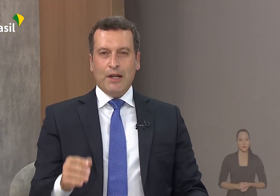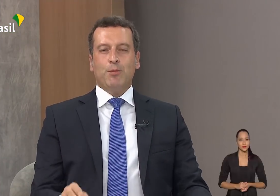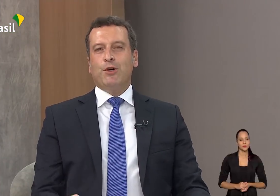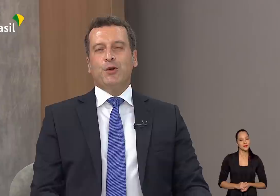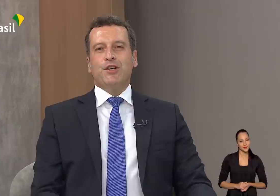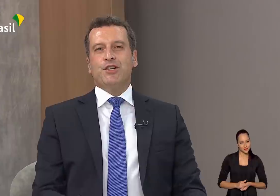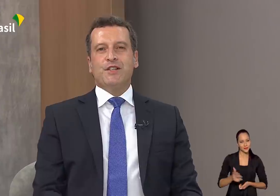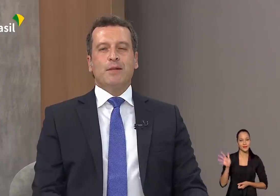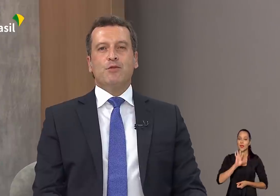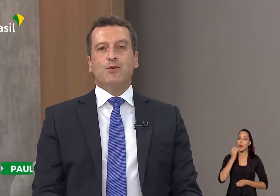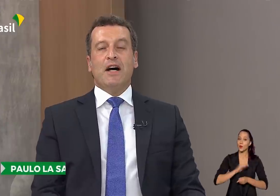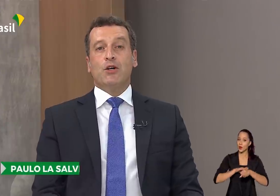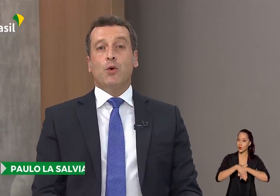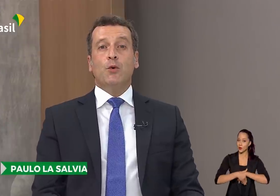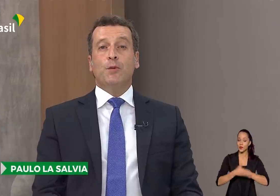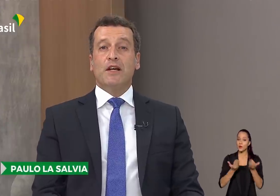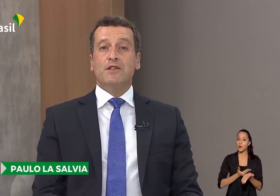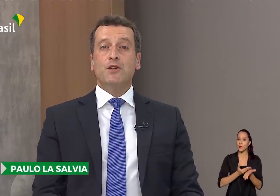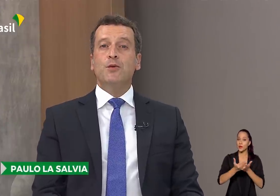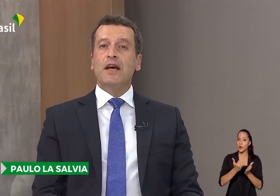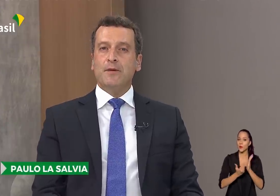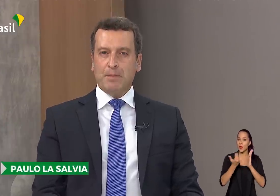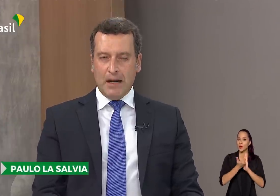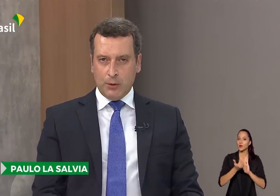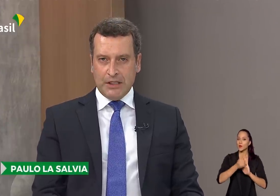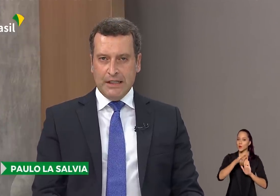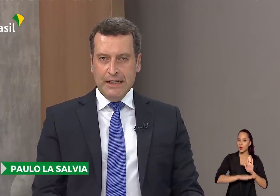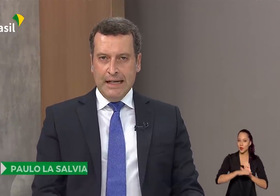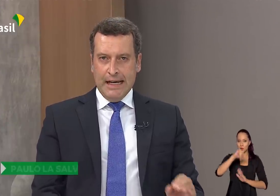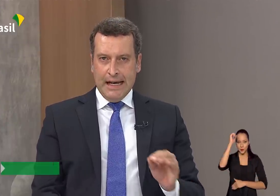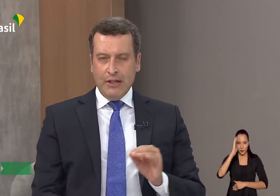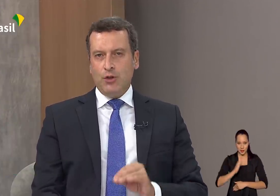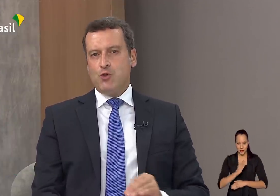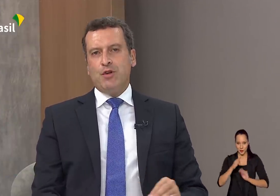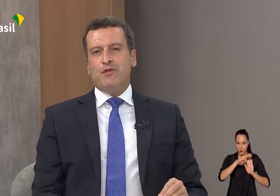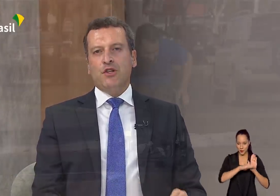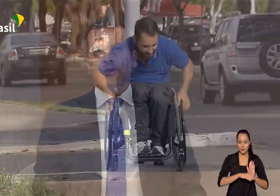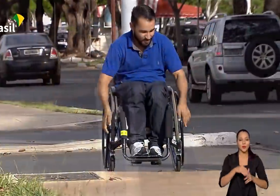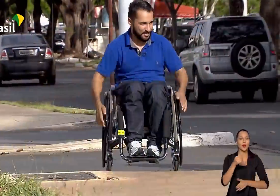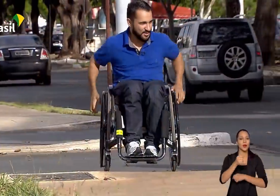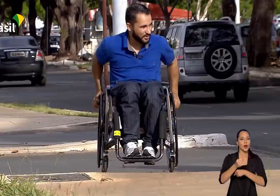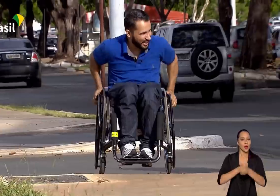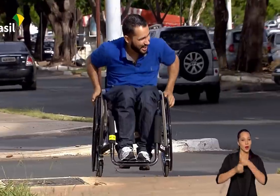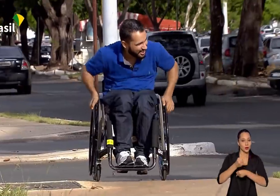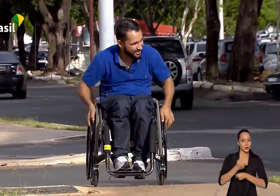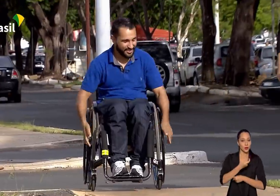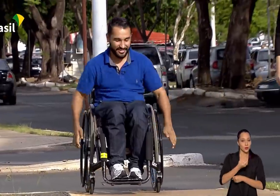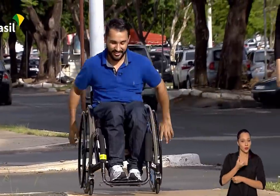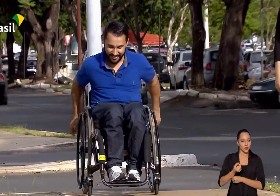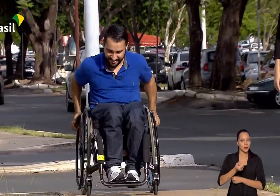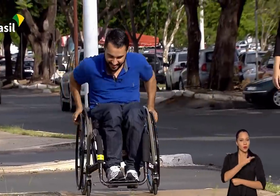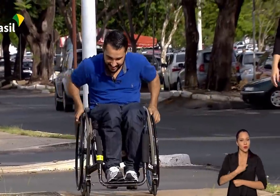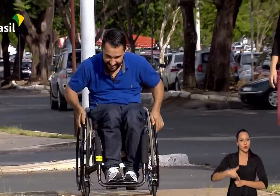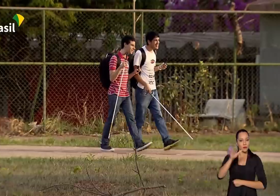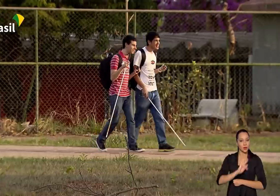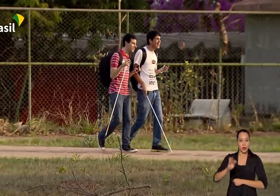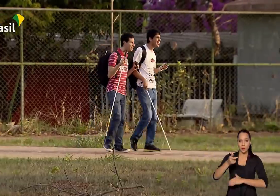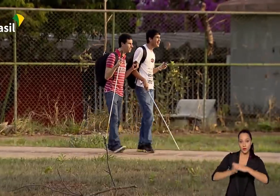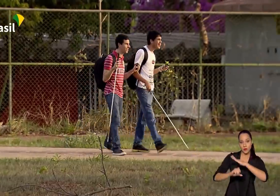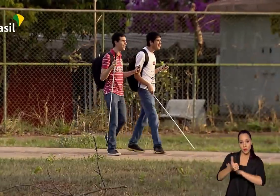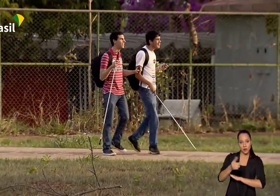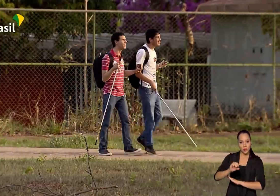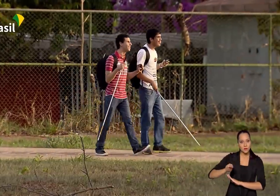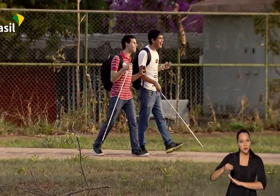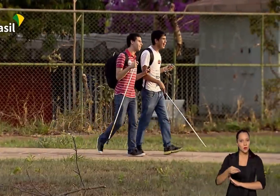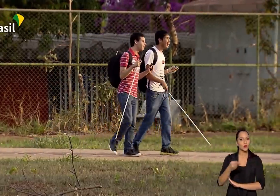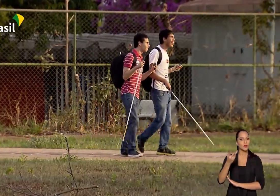Olá, boa noite. Estamos no ar com o Brasil em pauta. Em 2020, governo federal investiu 10 milhões de